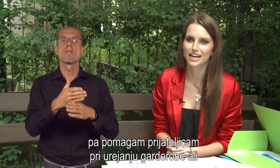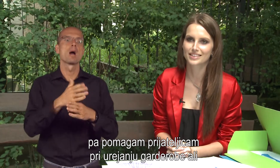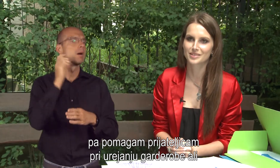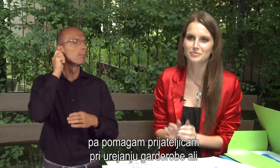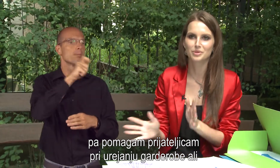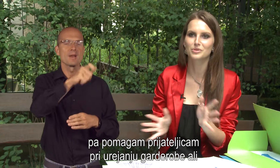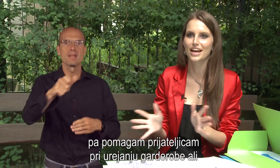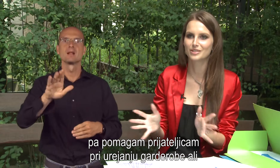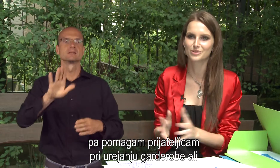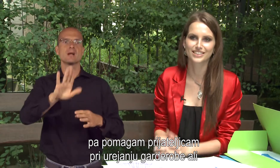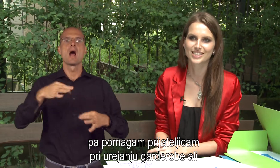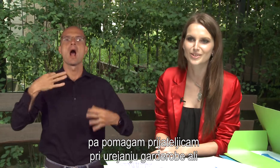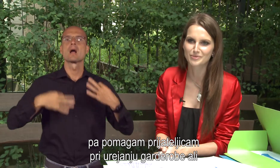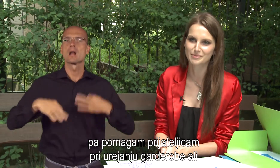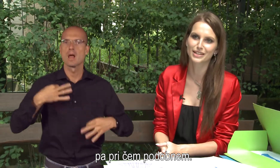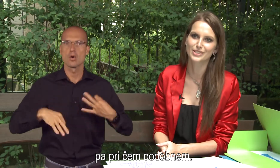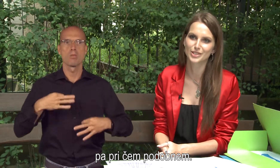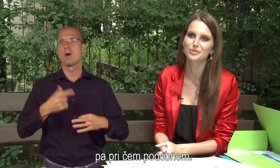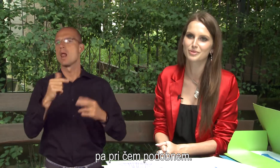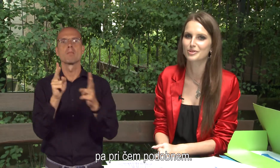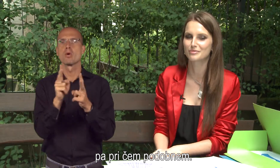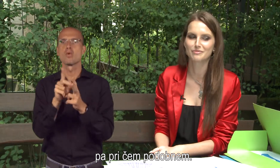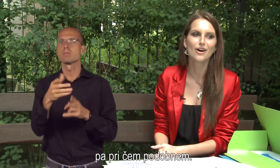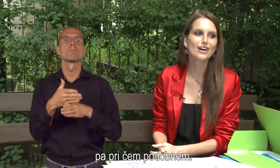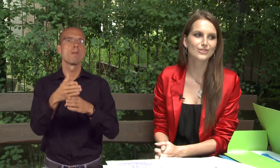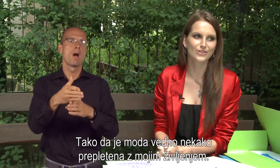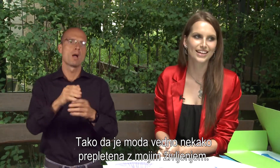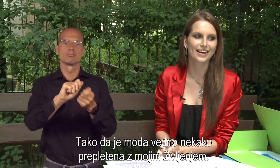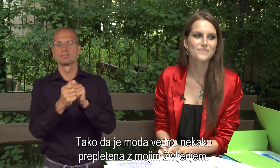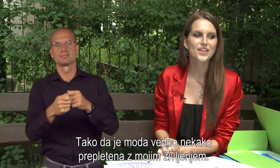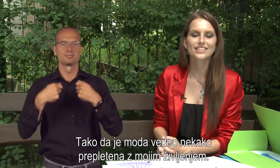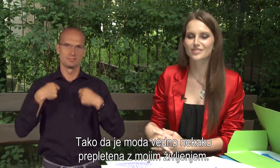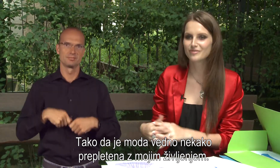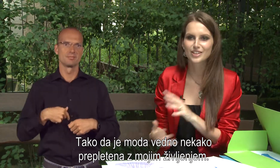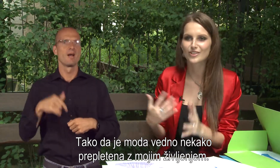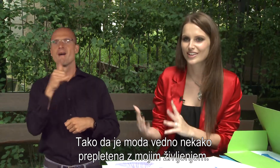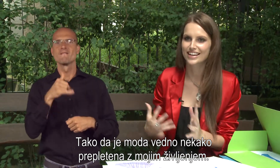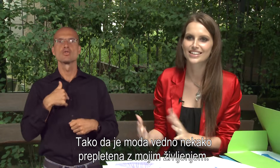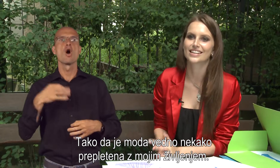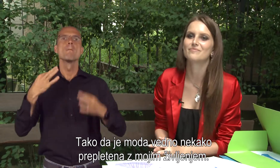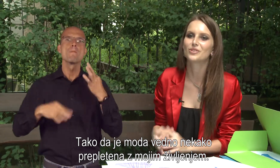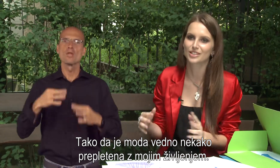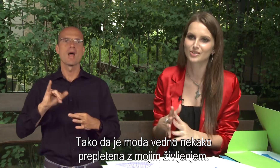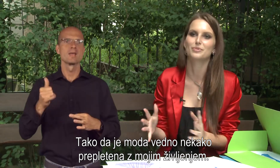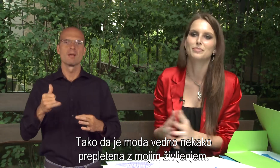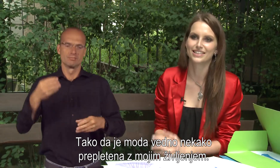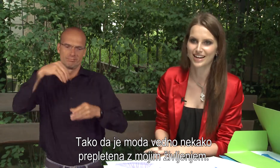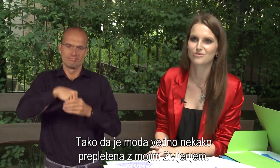pomagam prijateljcem pri urejanju garderob ali pa hit v čemu podobnom. Tako da sem vedno nekak je